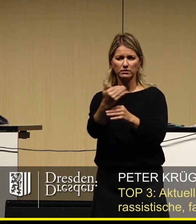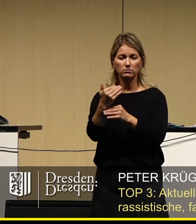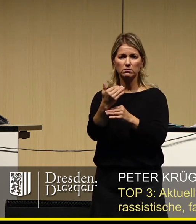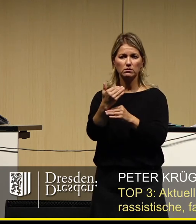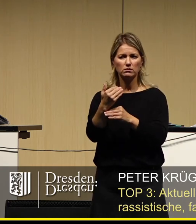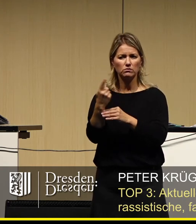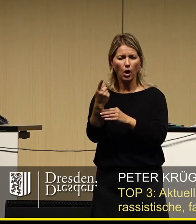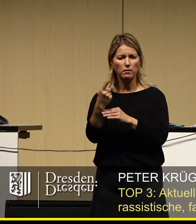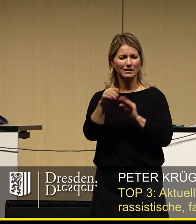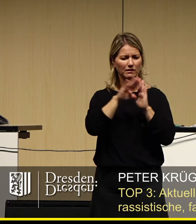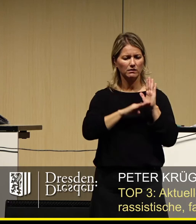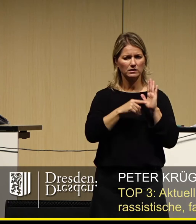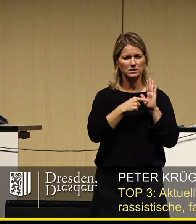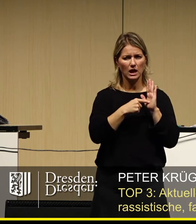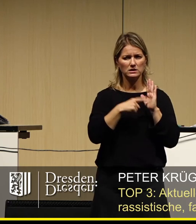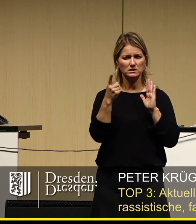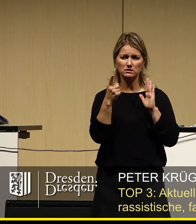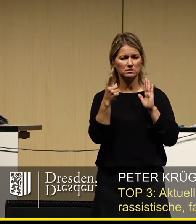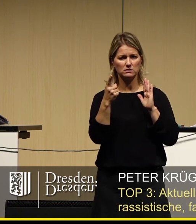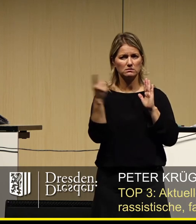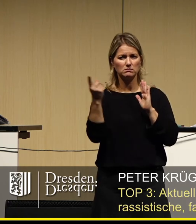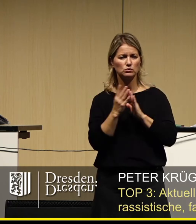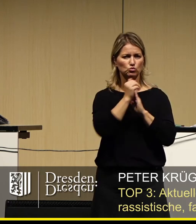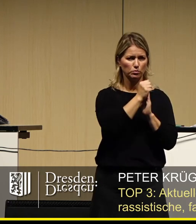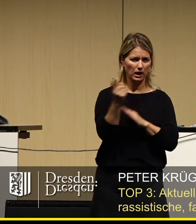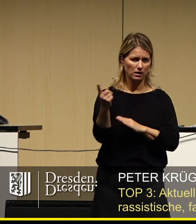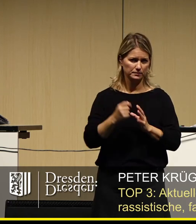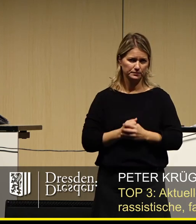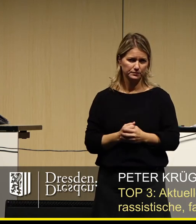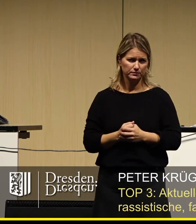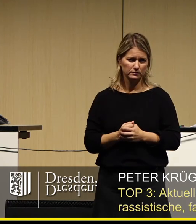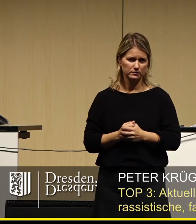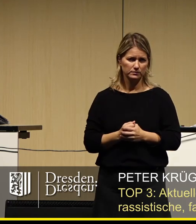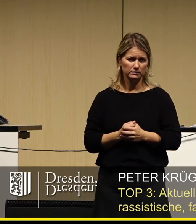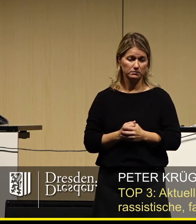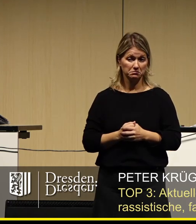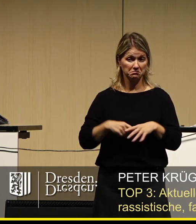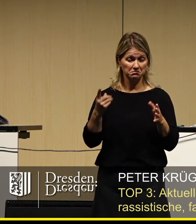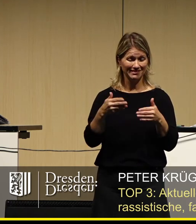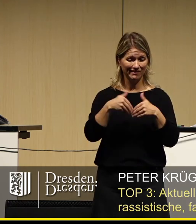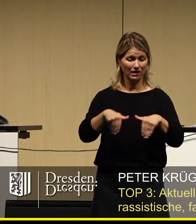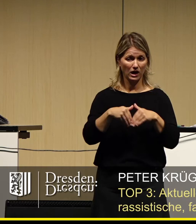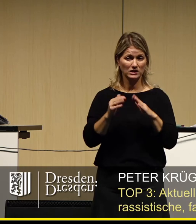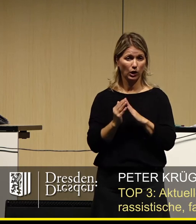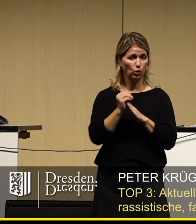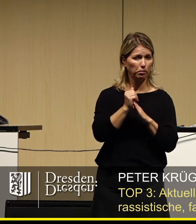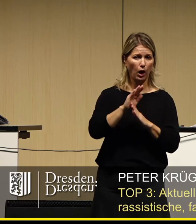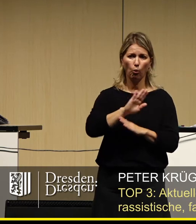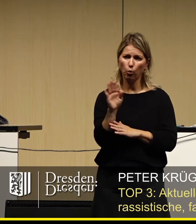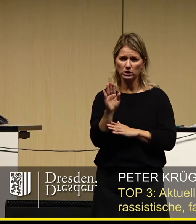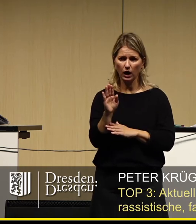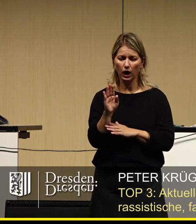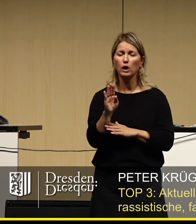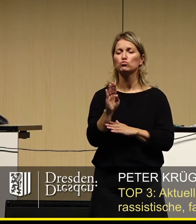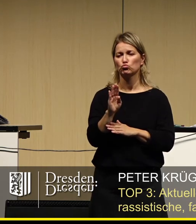definierten Grenzen des demokratischen Diskurses überschreiten. Wird diese Grenze nicht überschritten, muss man jede,